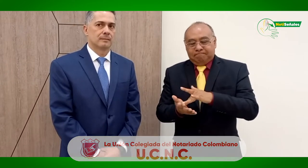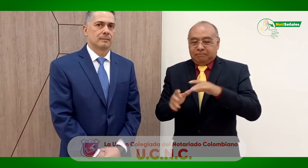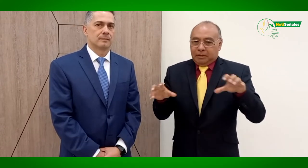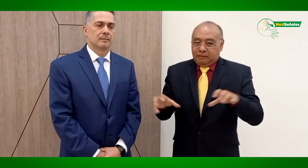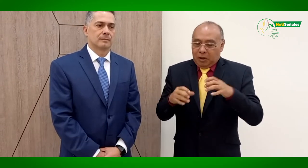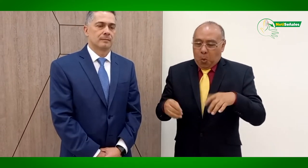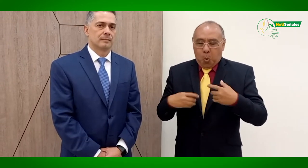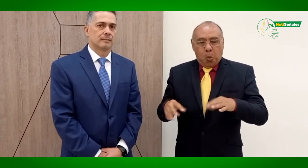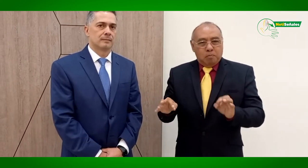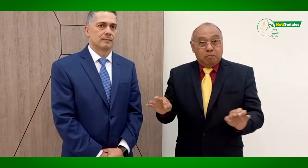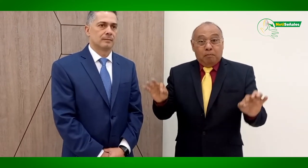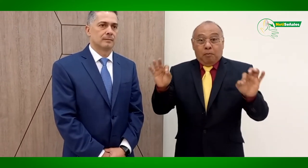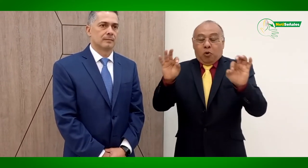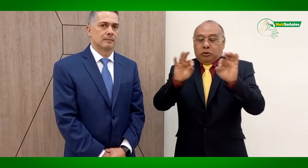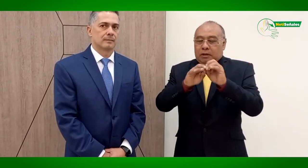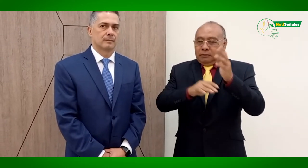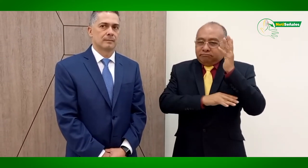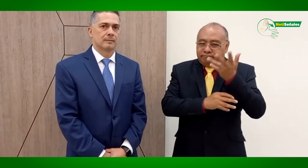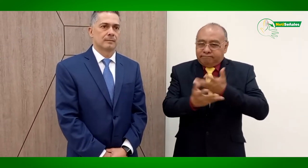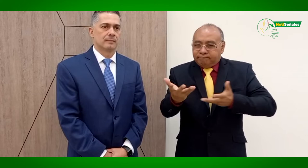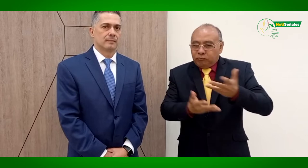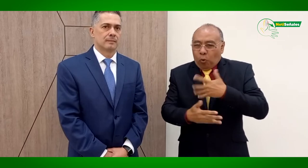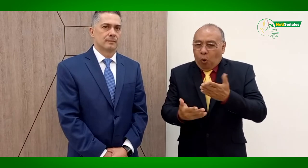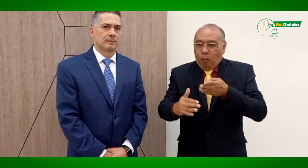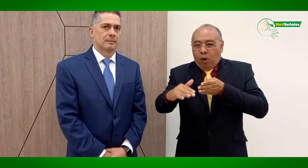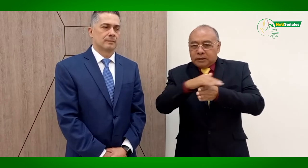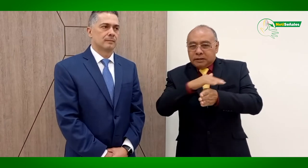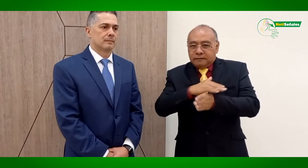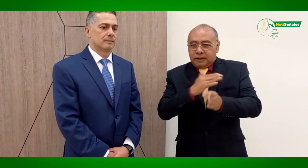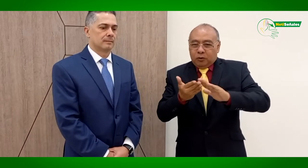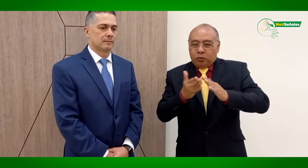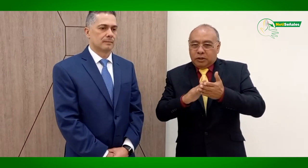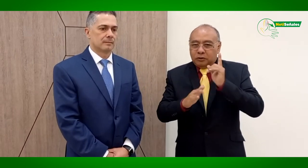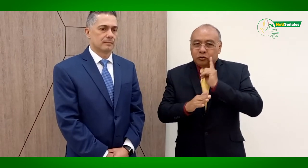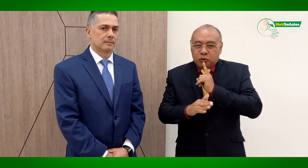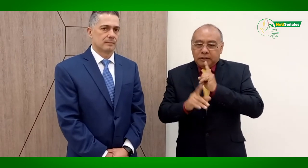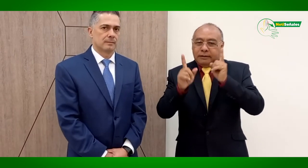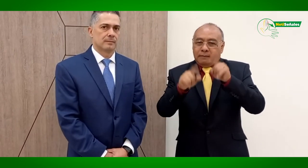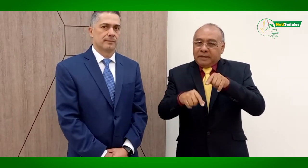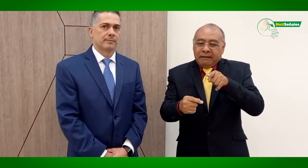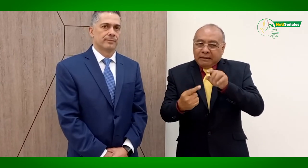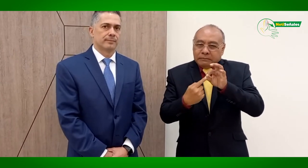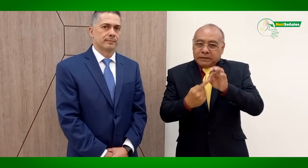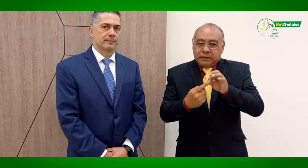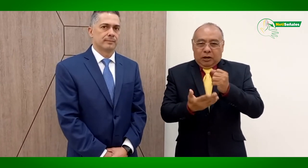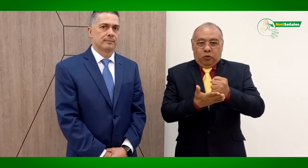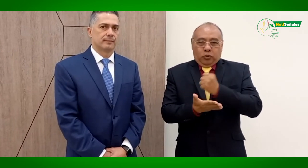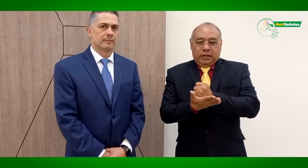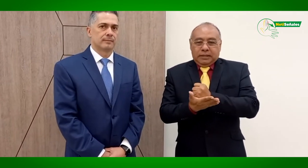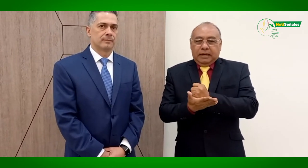invitación el día de hoy, estuvimos en este primer encuentro en diferentes conversatorios en temas de accesibilidad para las